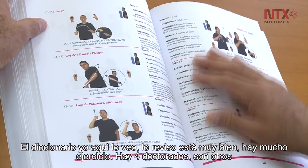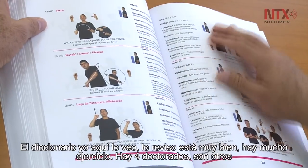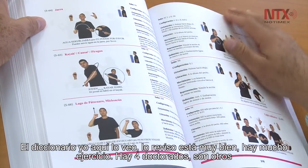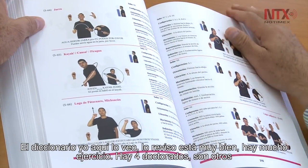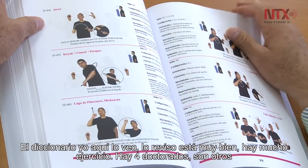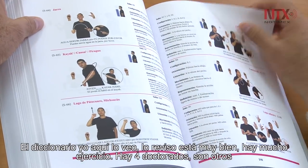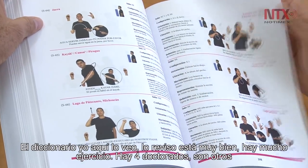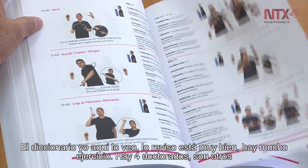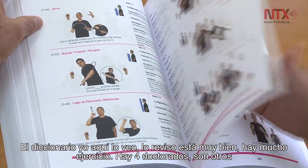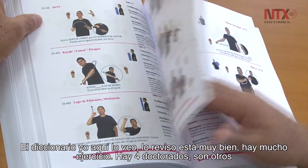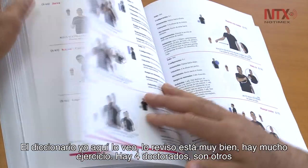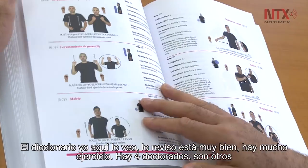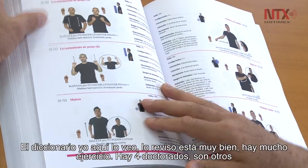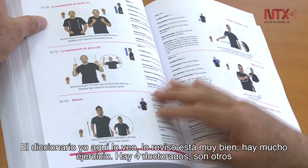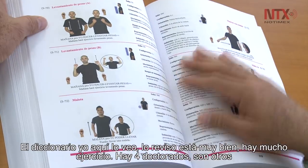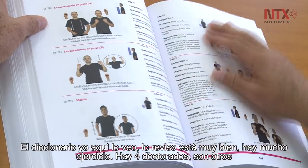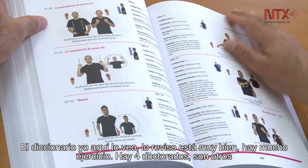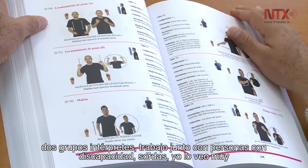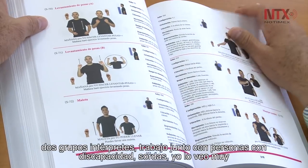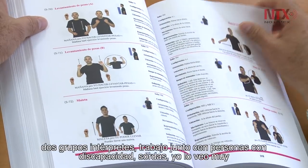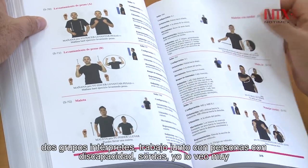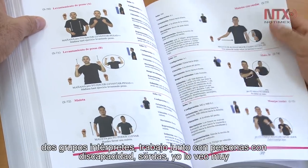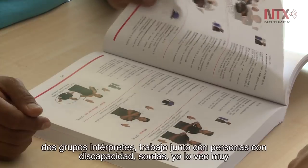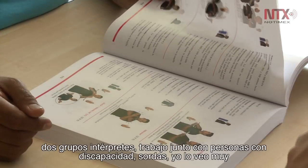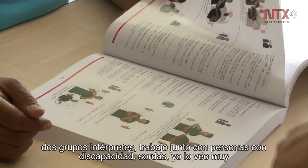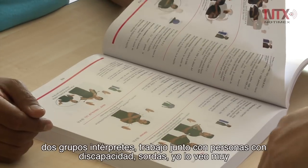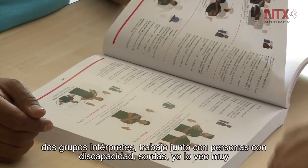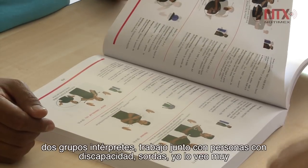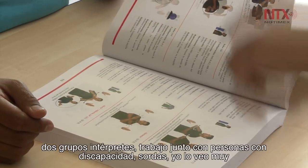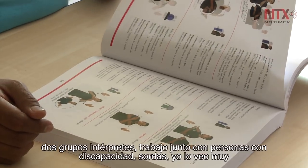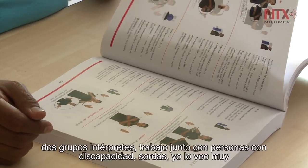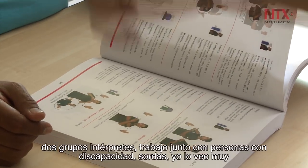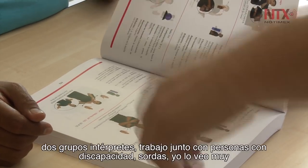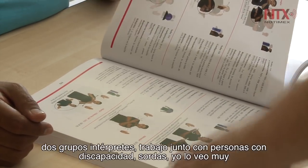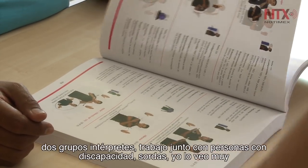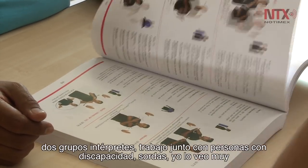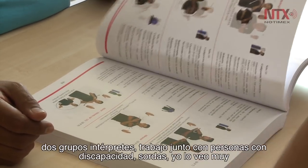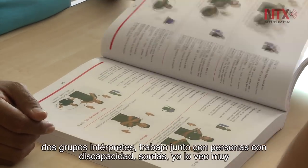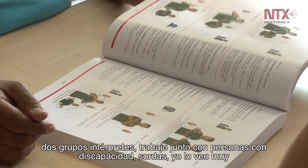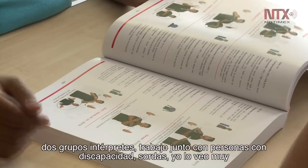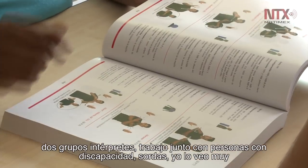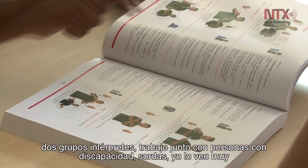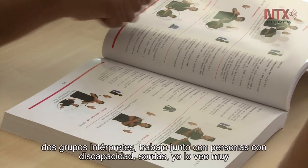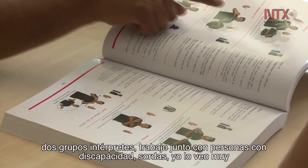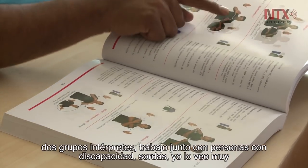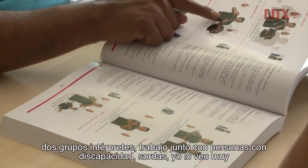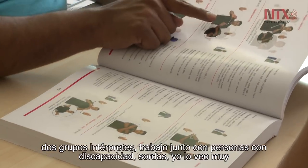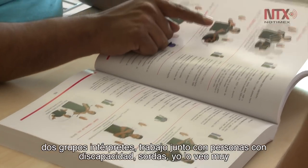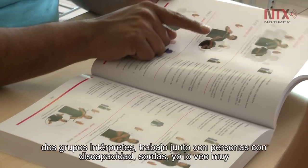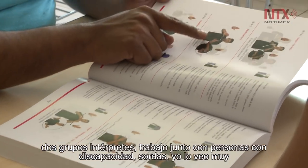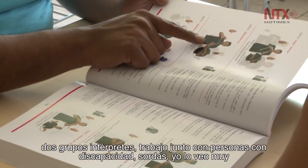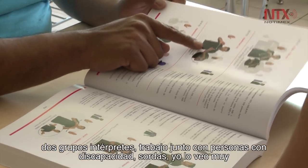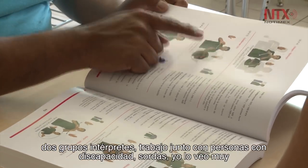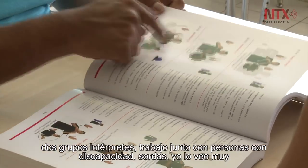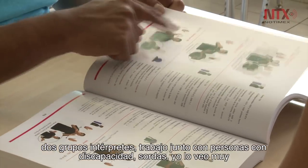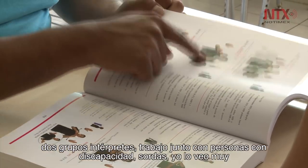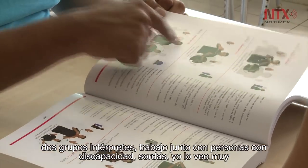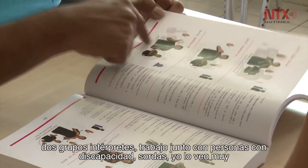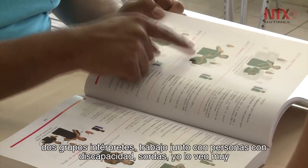doctorados, son otros dos grupos, intérpretes. Trabajo junto con personas con